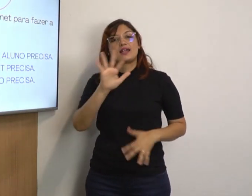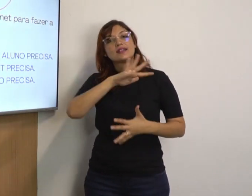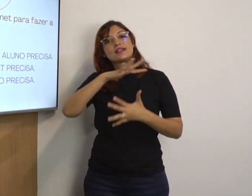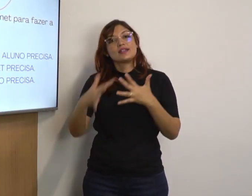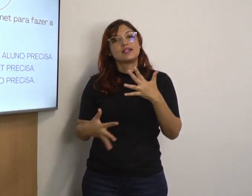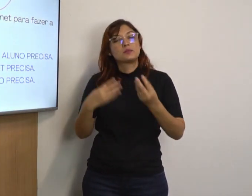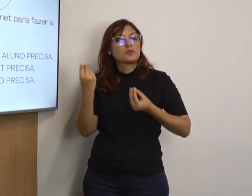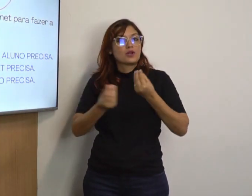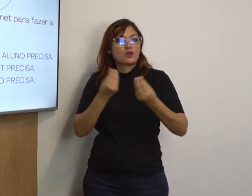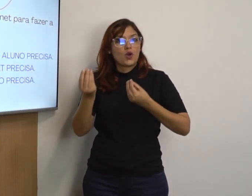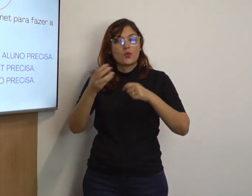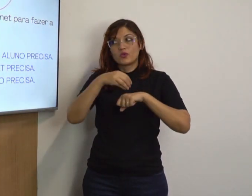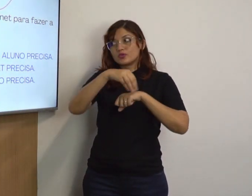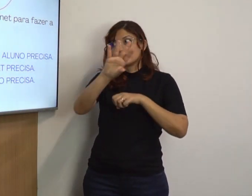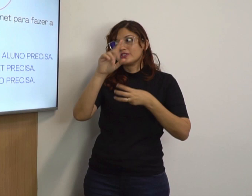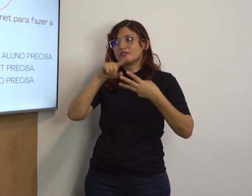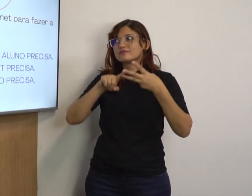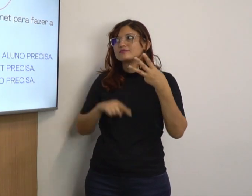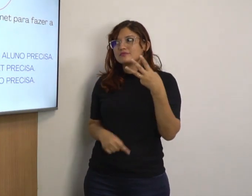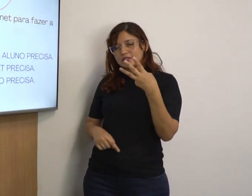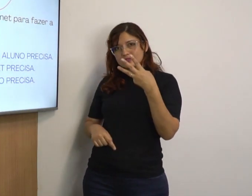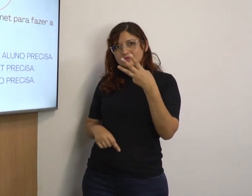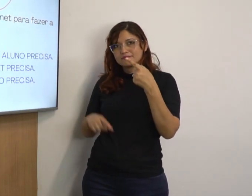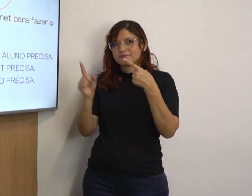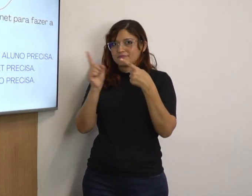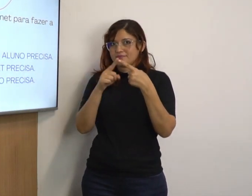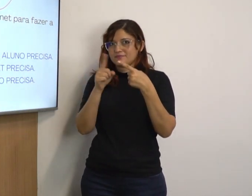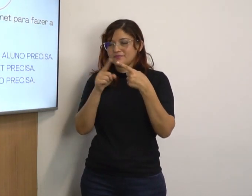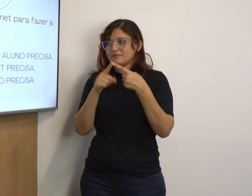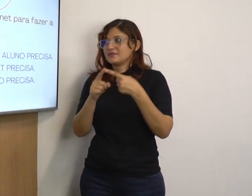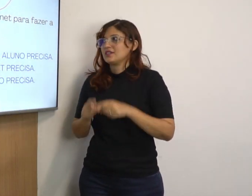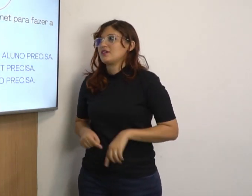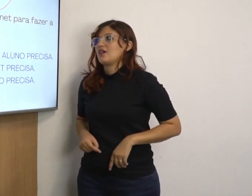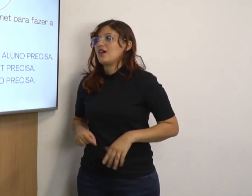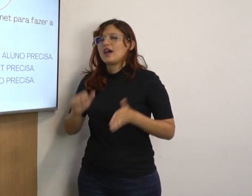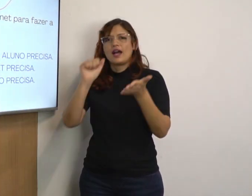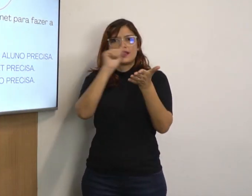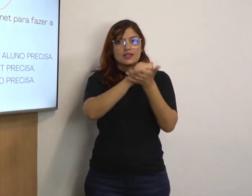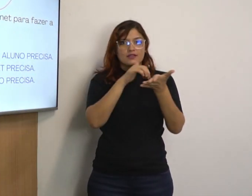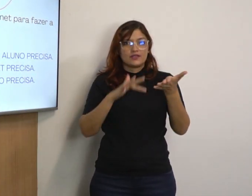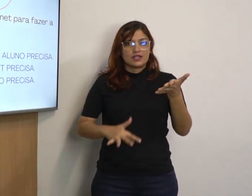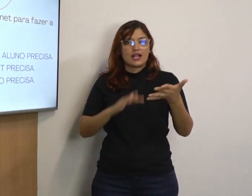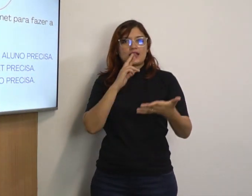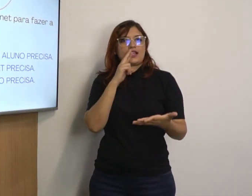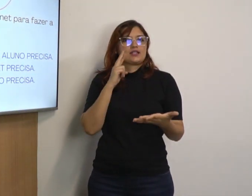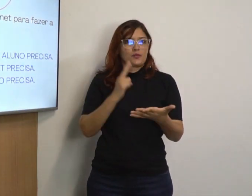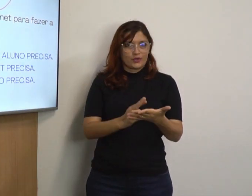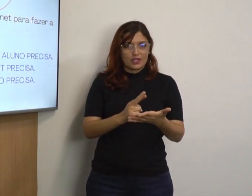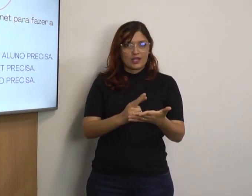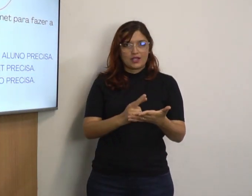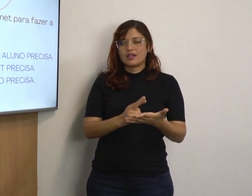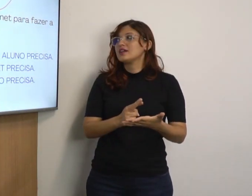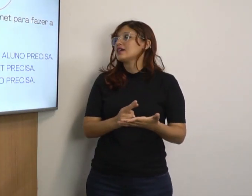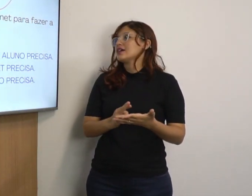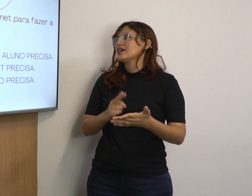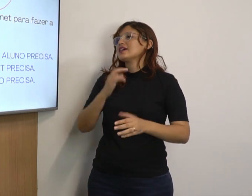Então, em libras, vou te dar três opções. Primeiro, atividade responder,